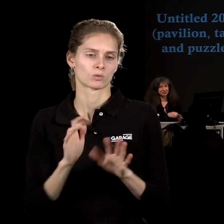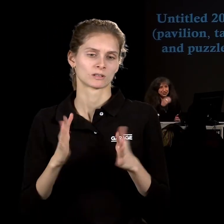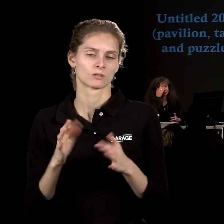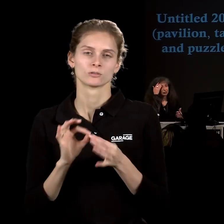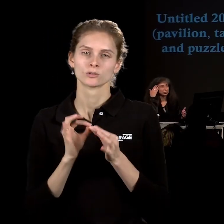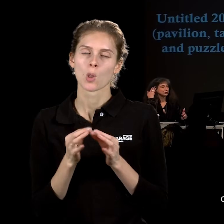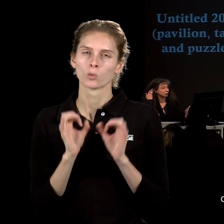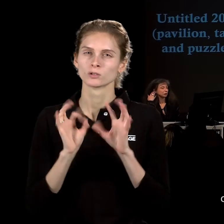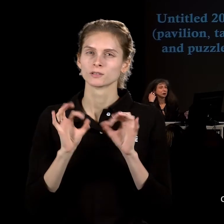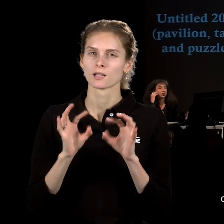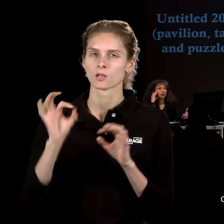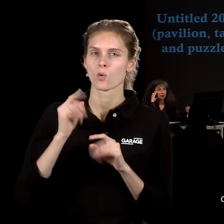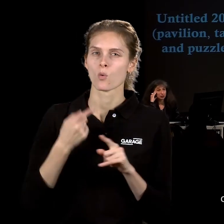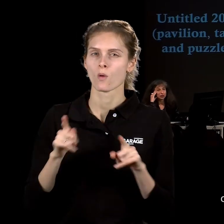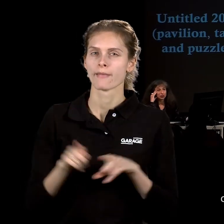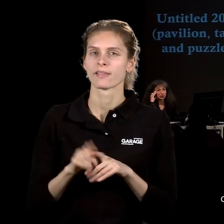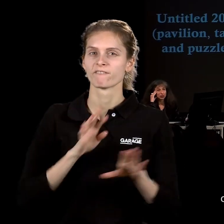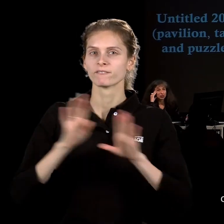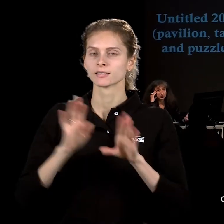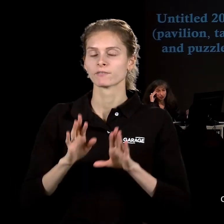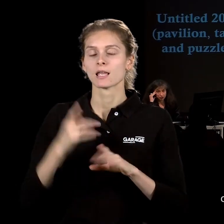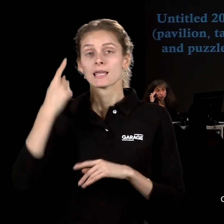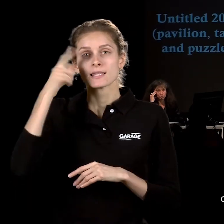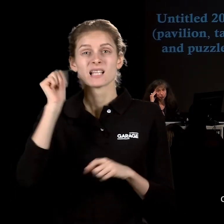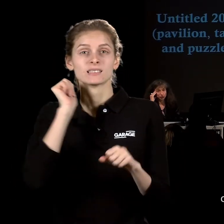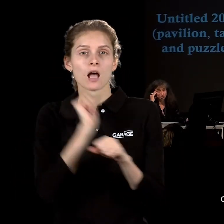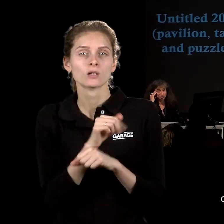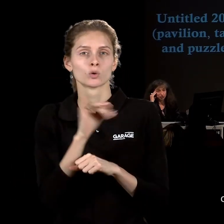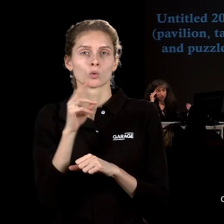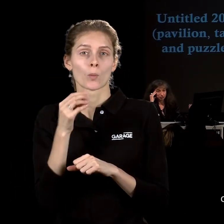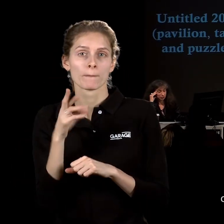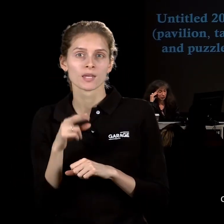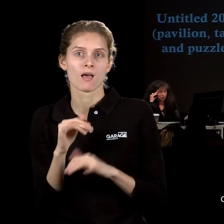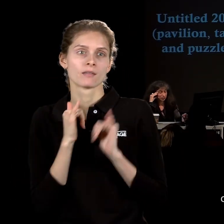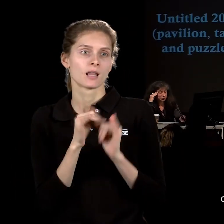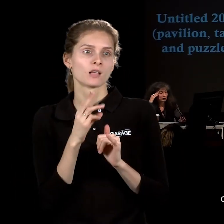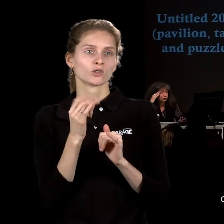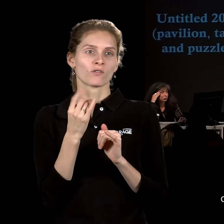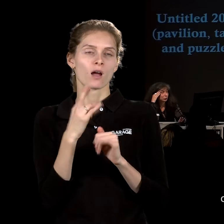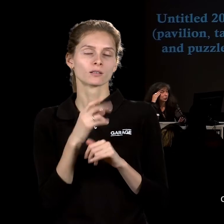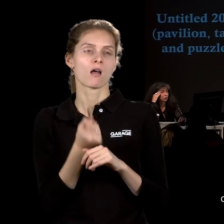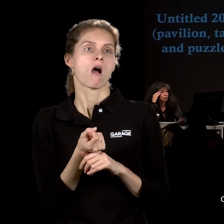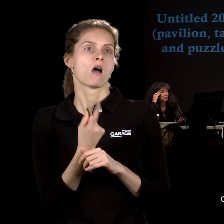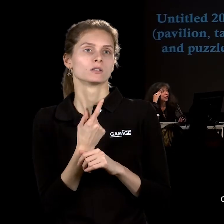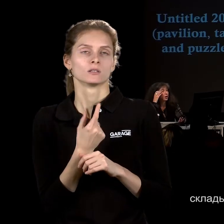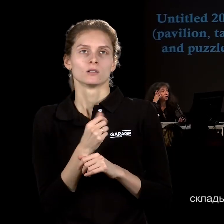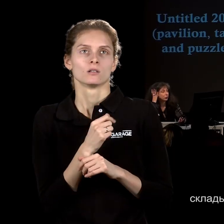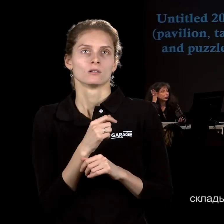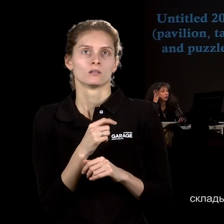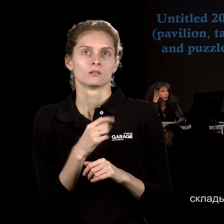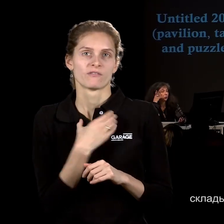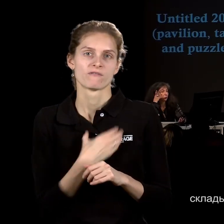пересказа выставка, но вот, собственно, вот эта идея станции, станции утопия, она для Терравания оказывается одной из ключевых.